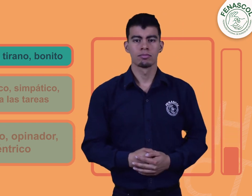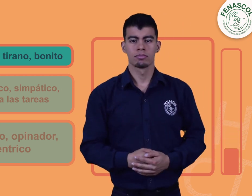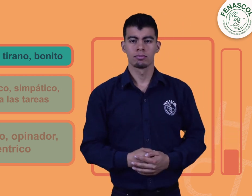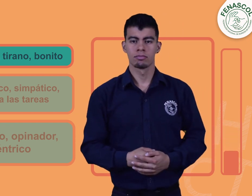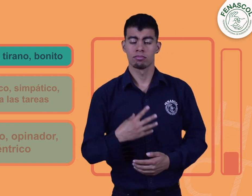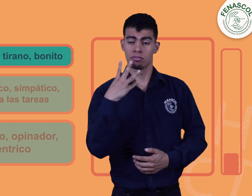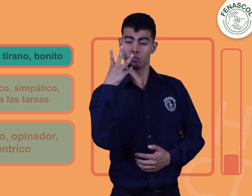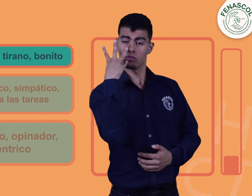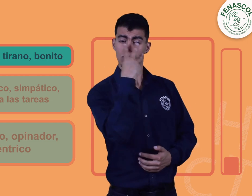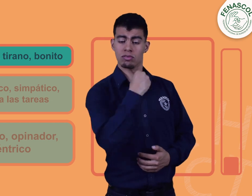Bonito.